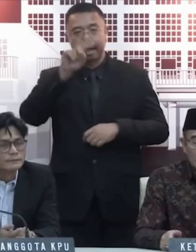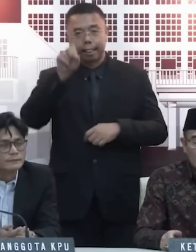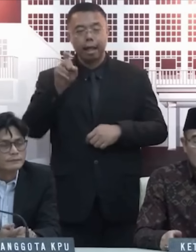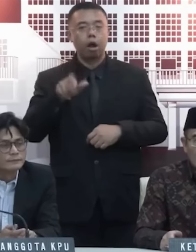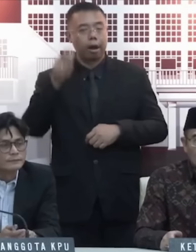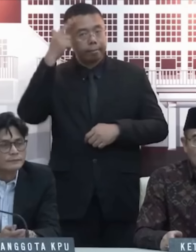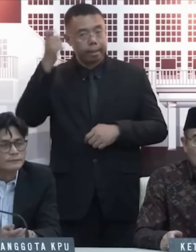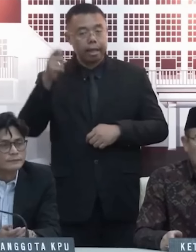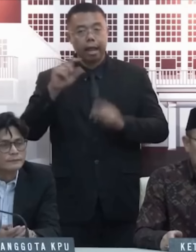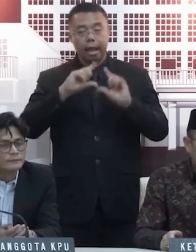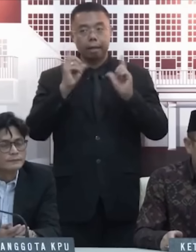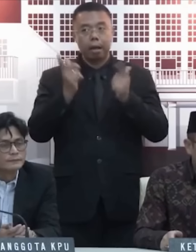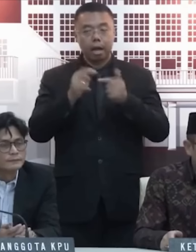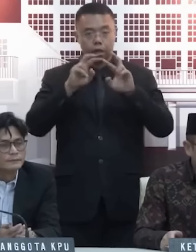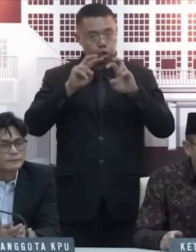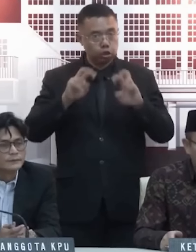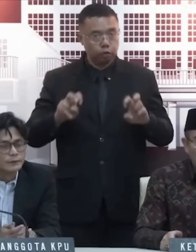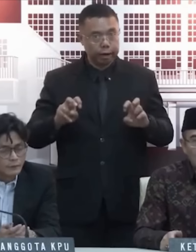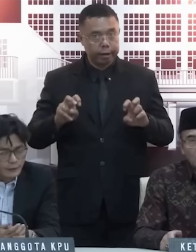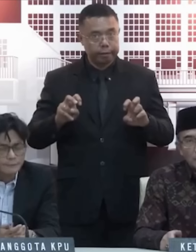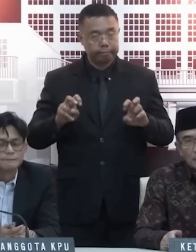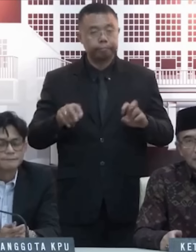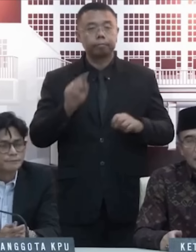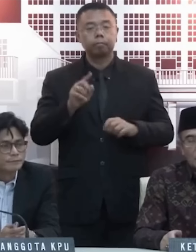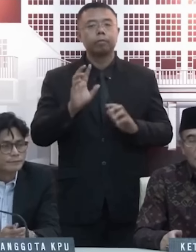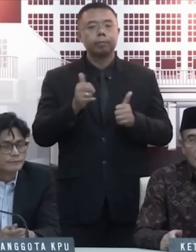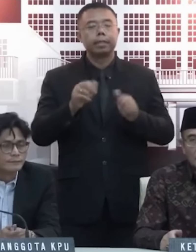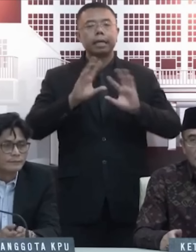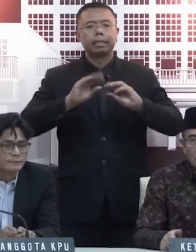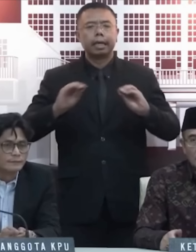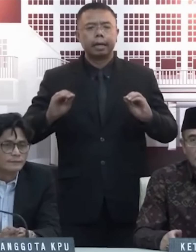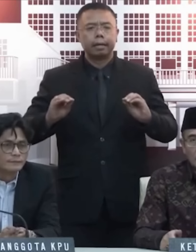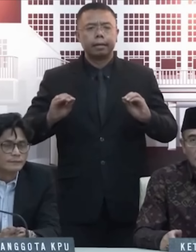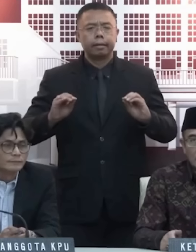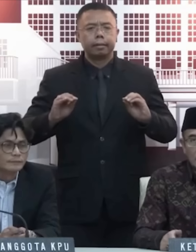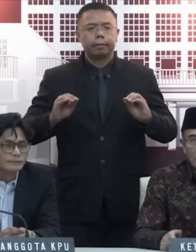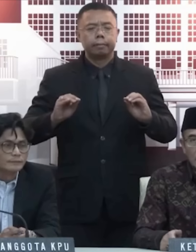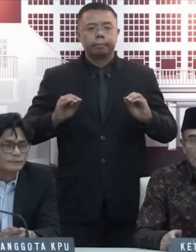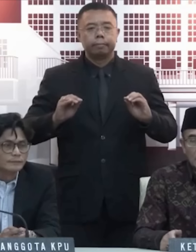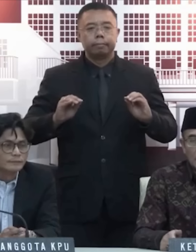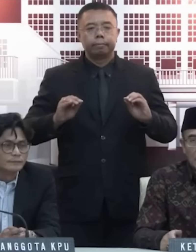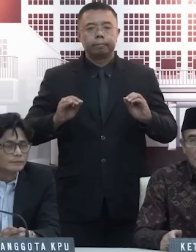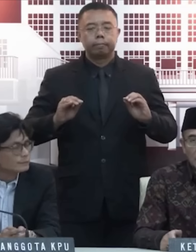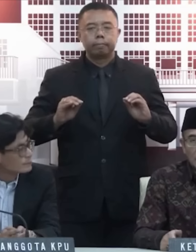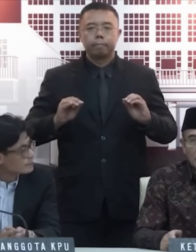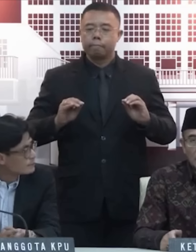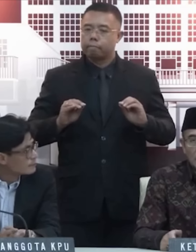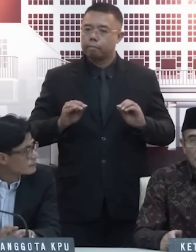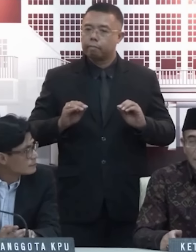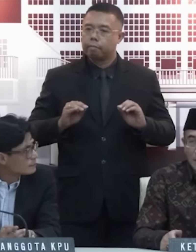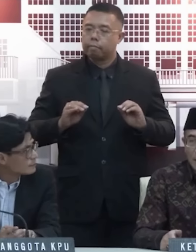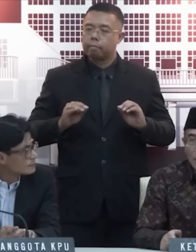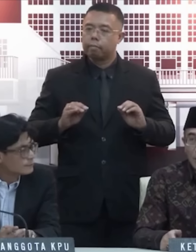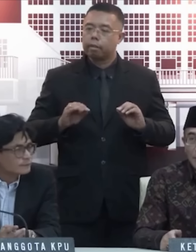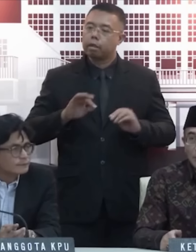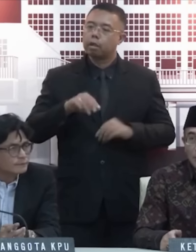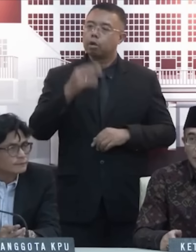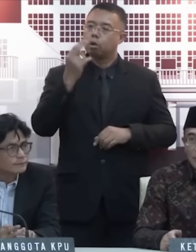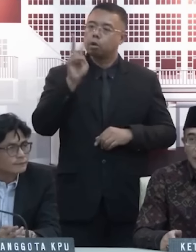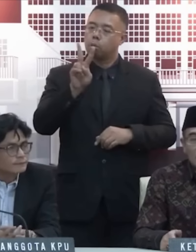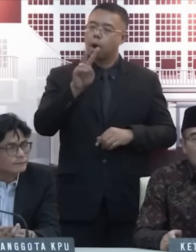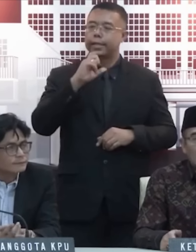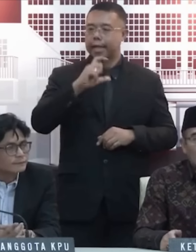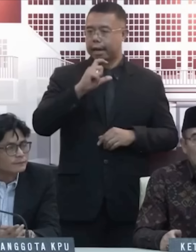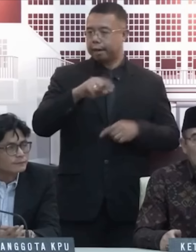Lembaga survei itu bisa dilakukan setidaknya dua